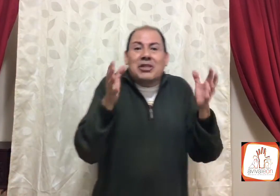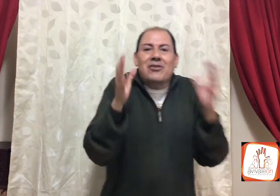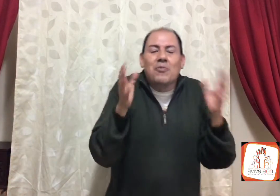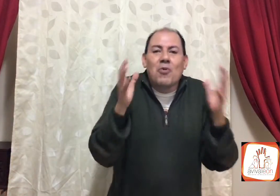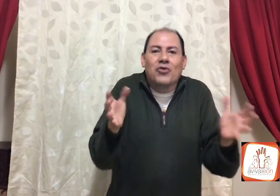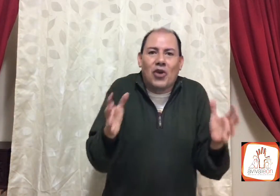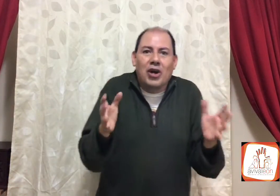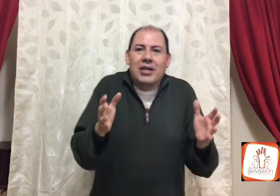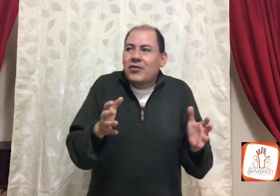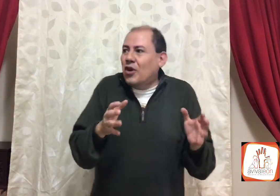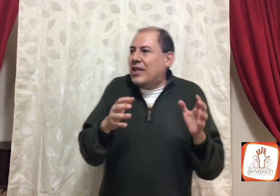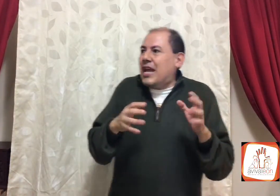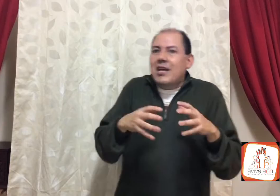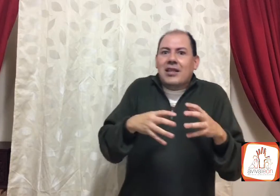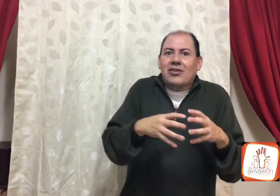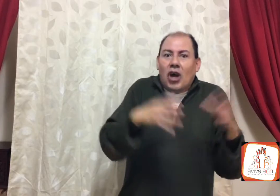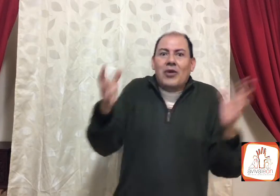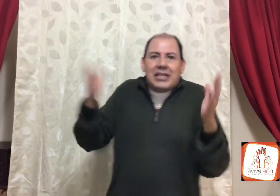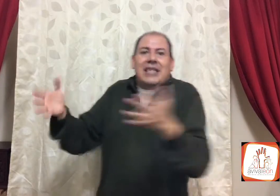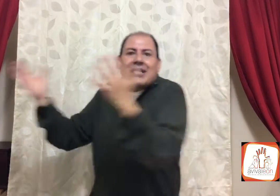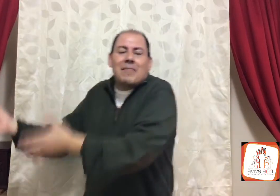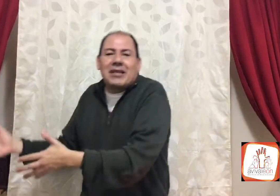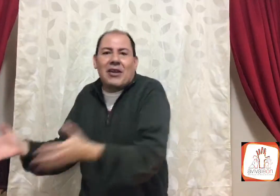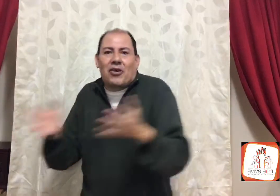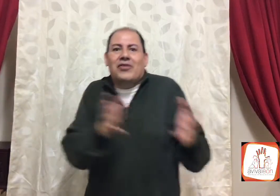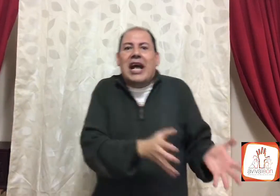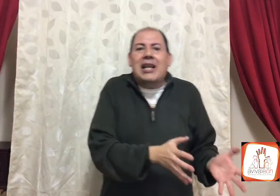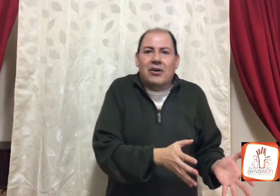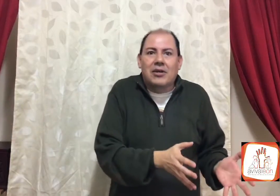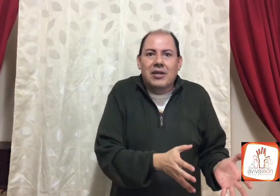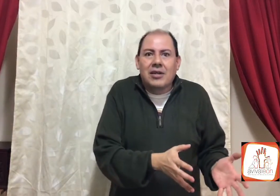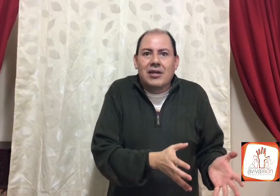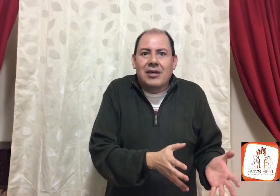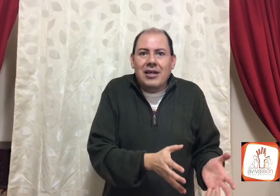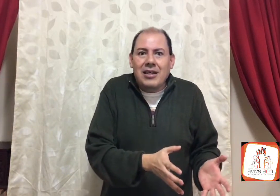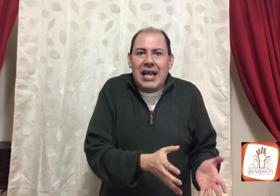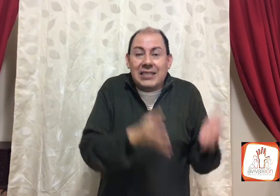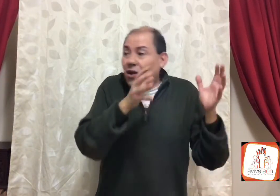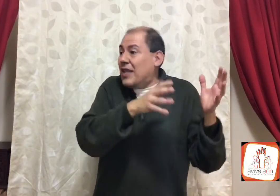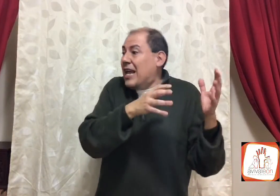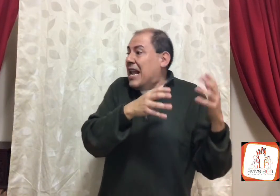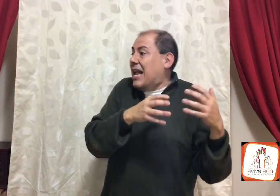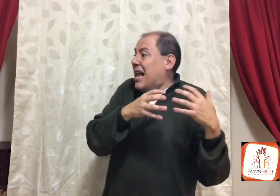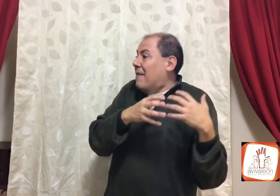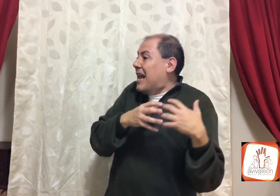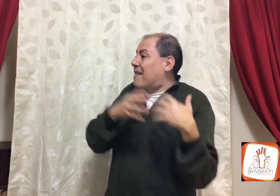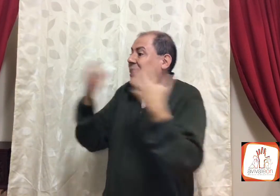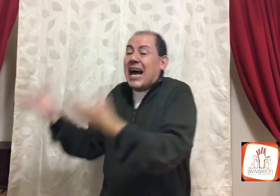en un mundo, donde, todo es exactamente lo contrario, es donde, la, la, la verdad,